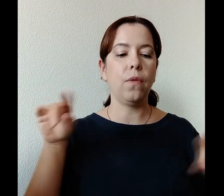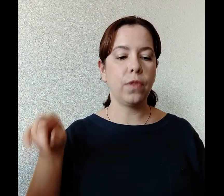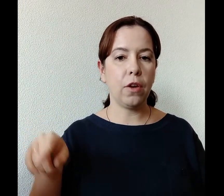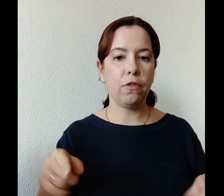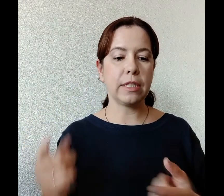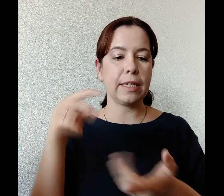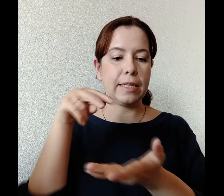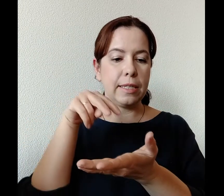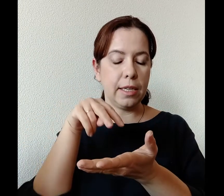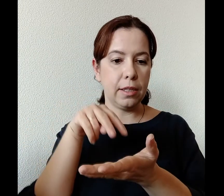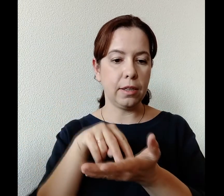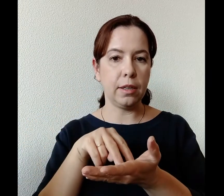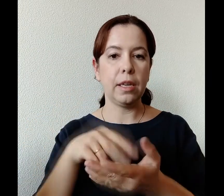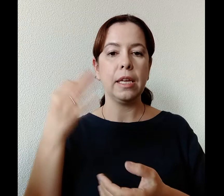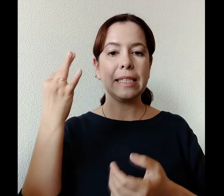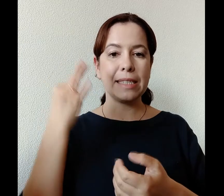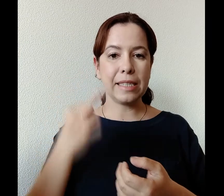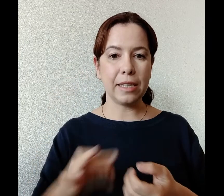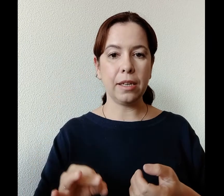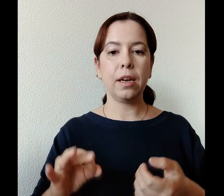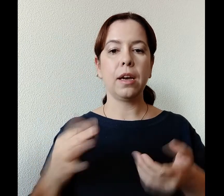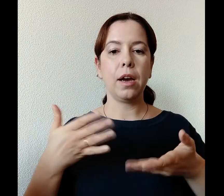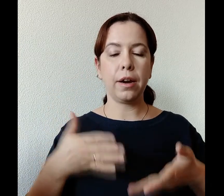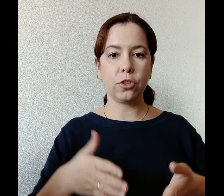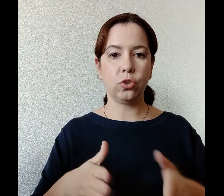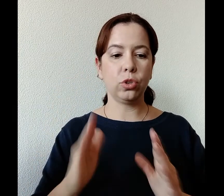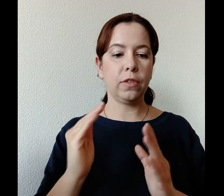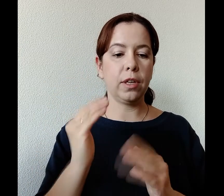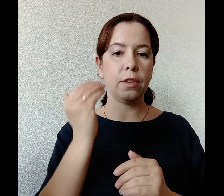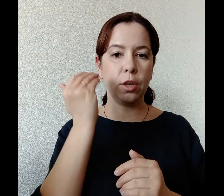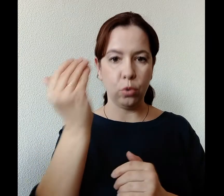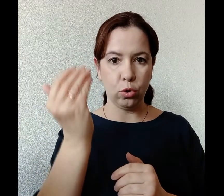воскресении Сына, рожденного тобою.